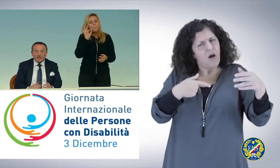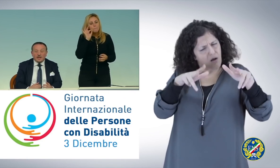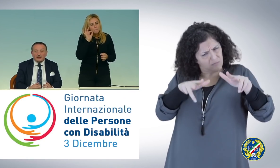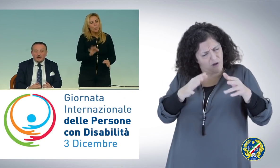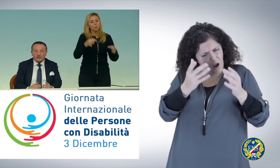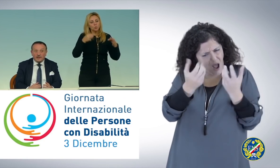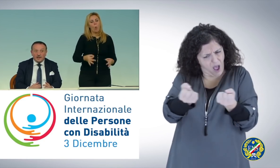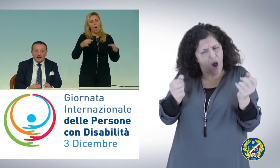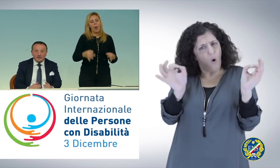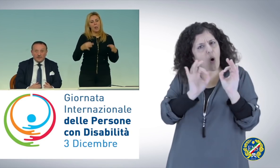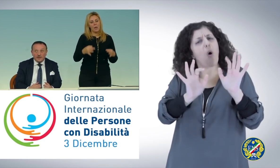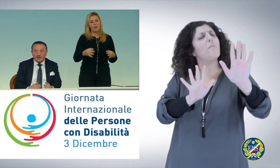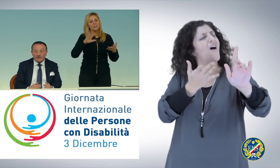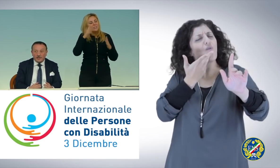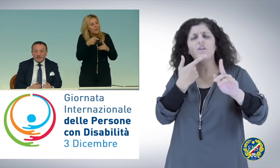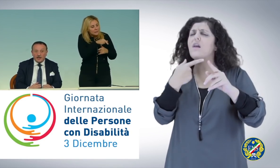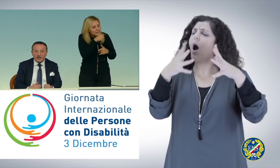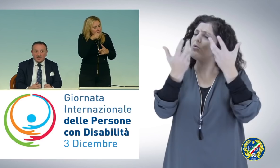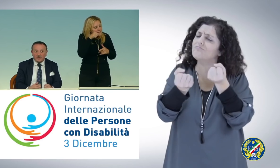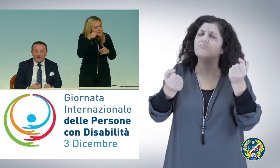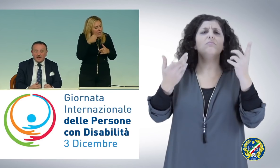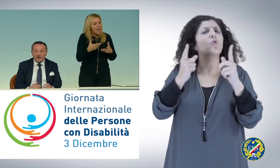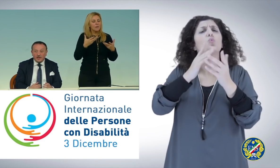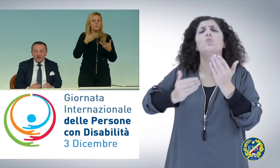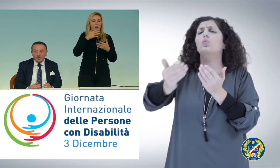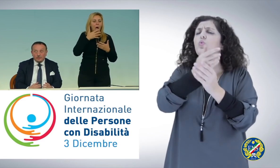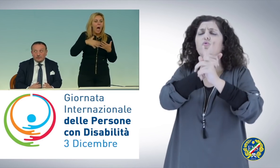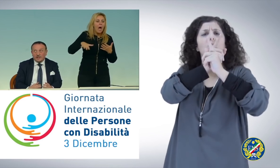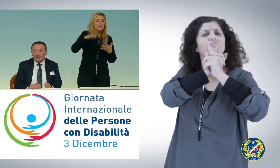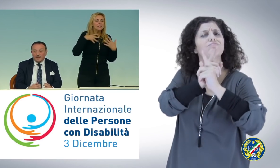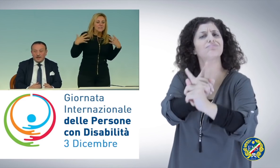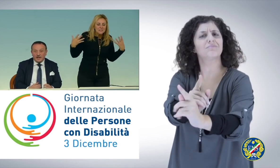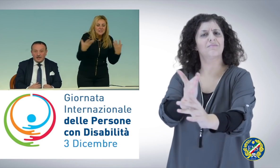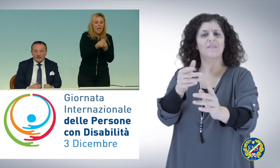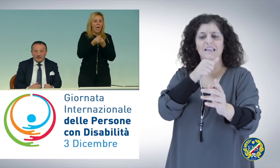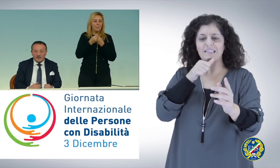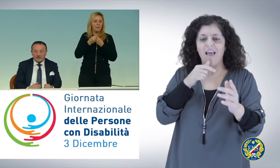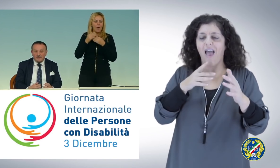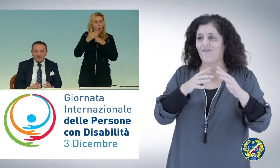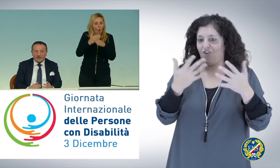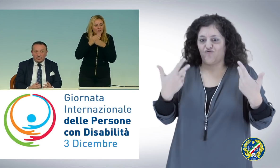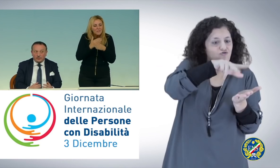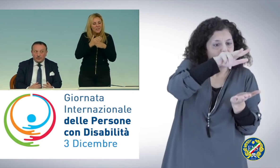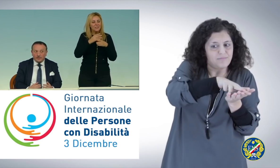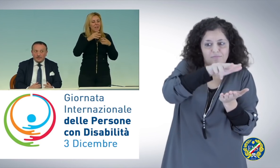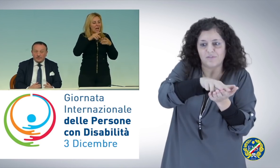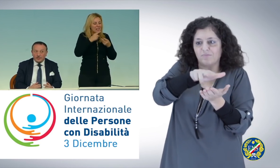cercando di novellare la dove serve, di aggregare, di armonizzare tutto l'impianto normativo,